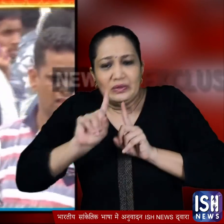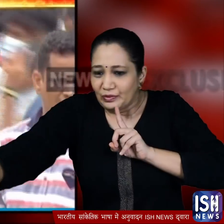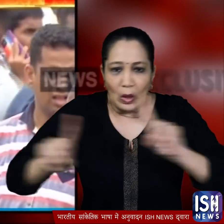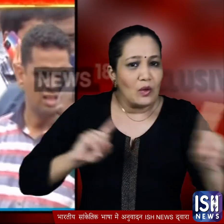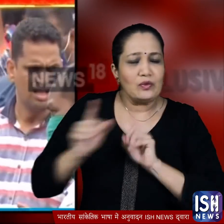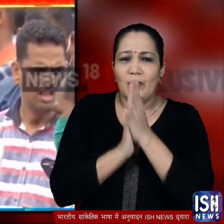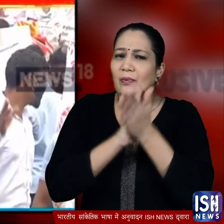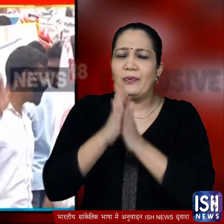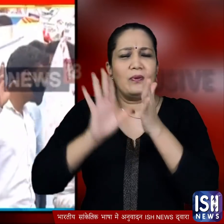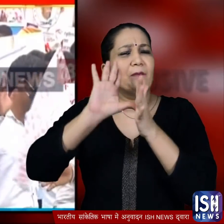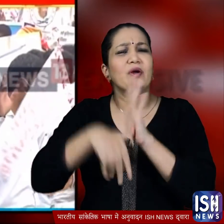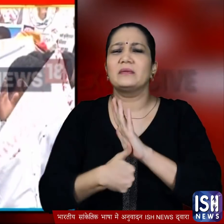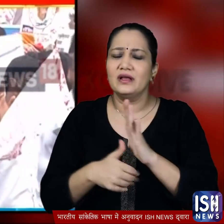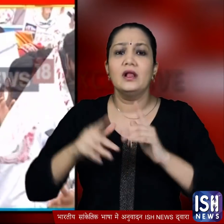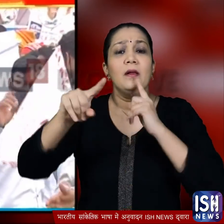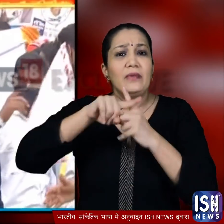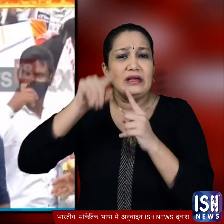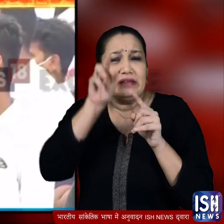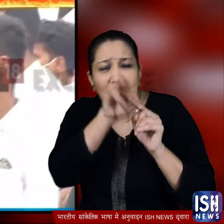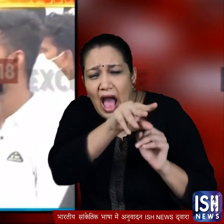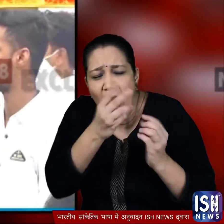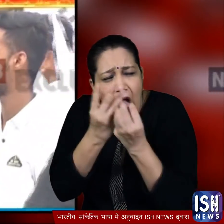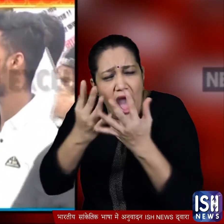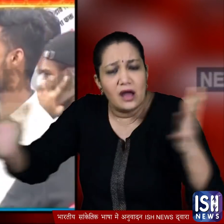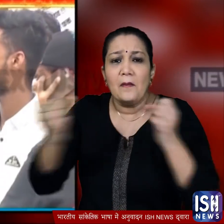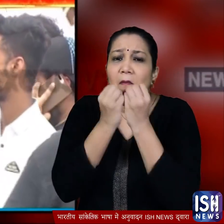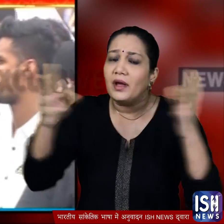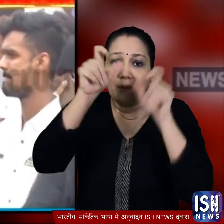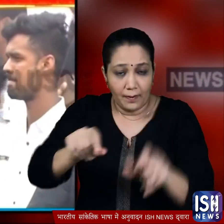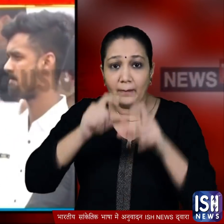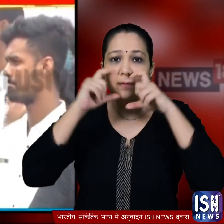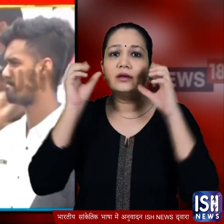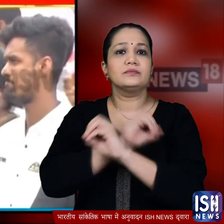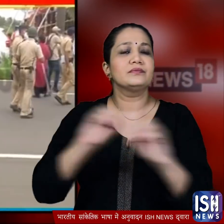से दोगर्स की दूरी तो बहुत दूर की बात हजारों की भीड में कई लोगों के चेहरे पर मास्क तक नहीं दिखा